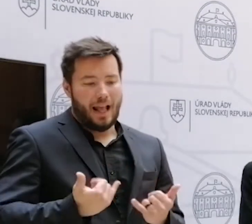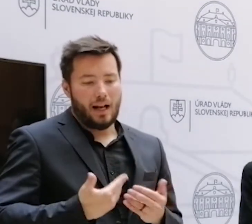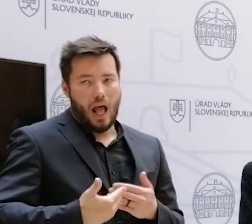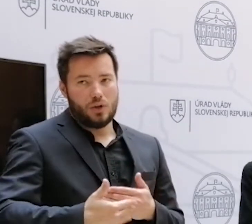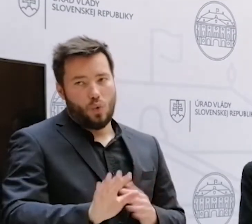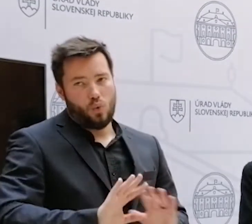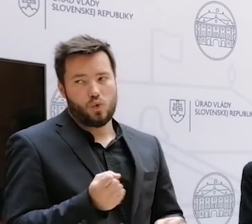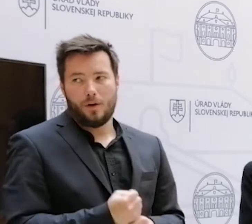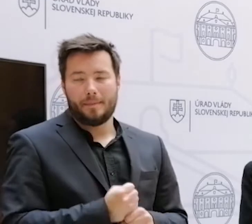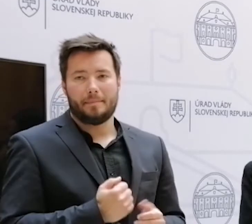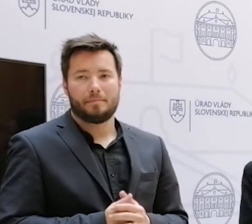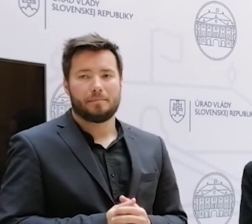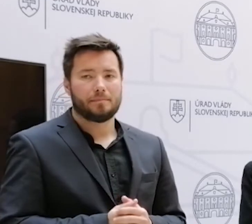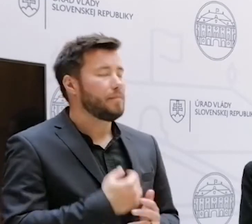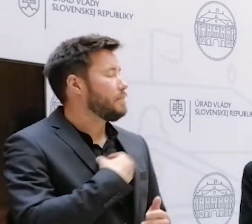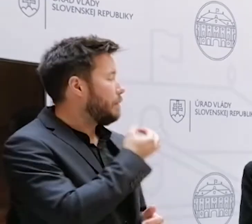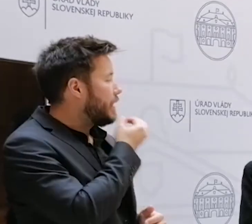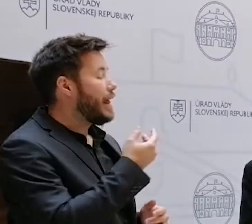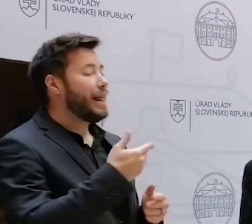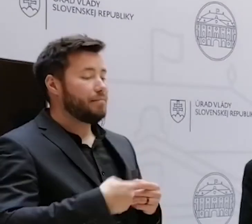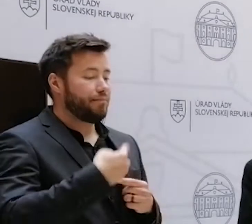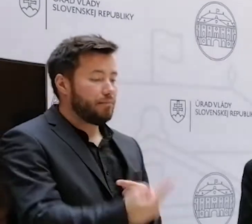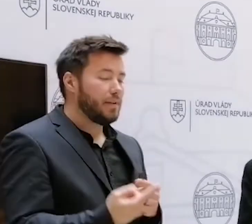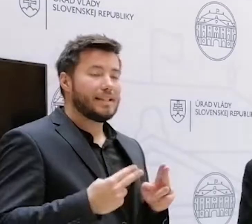často sa bude táto komisa stretávať a kedy sa najbližšie stretne?